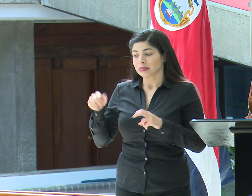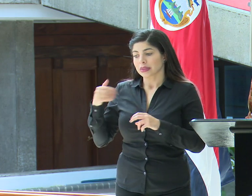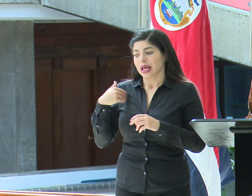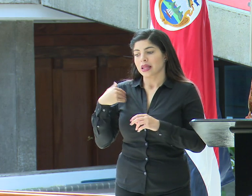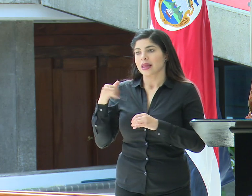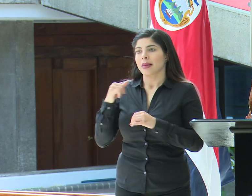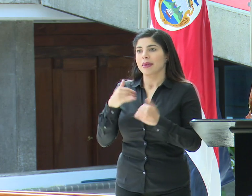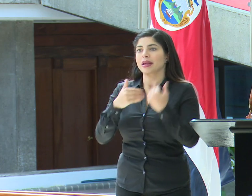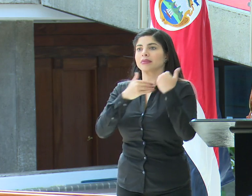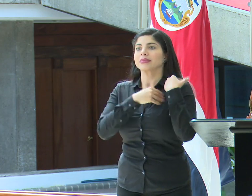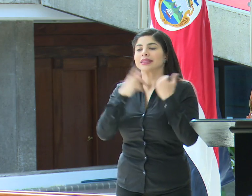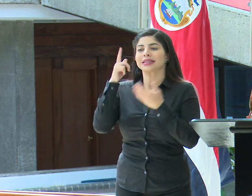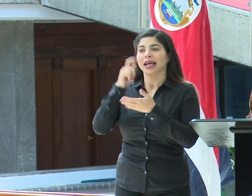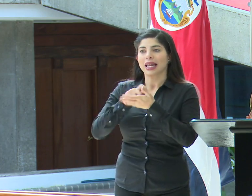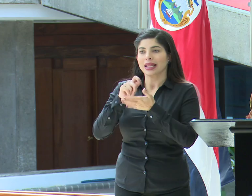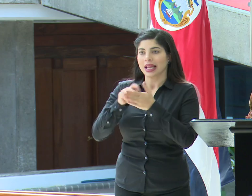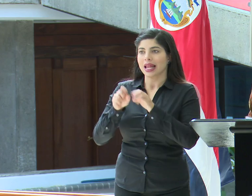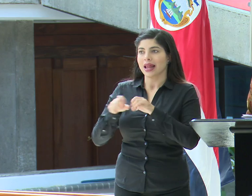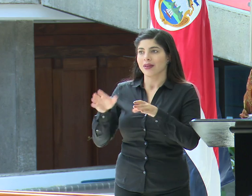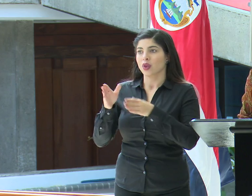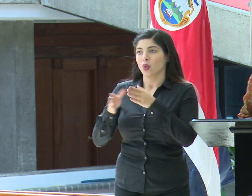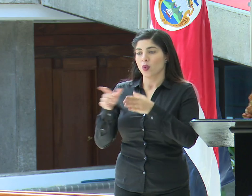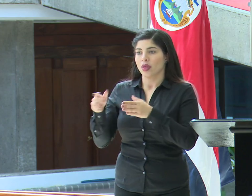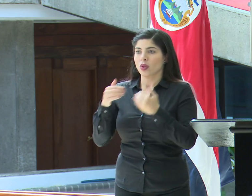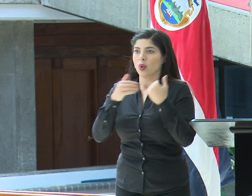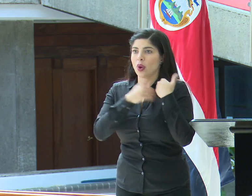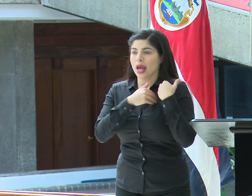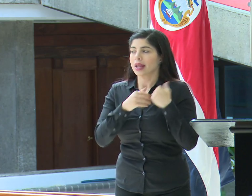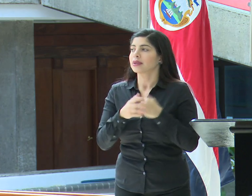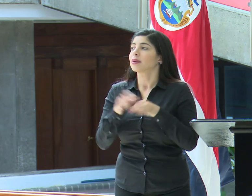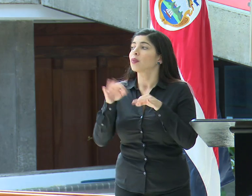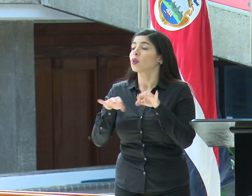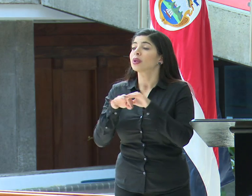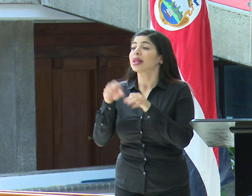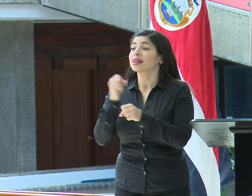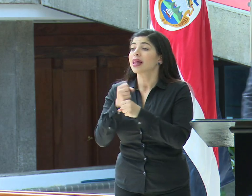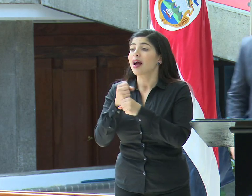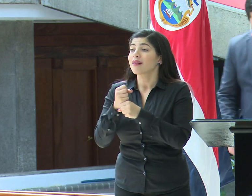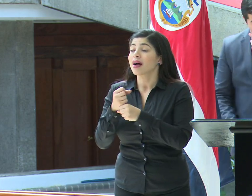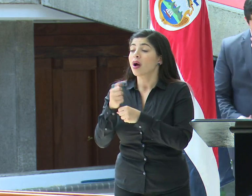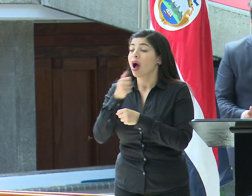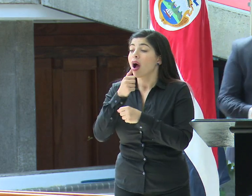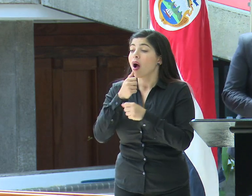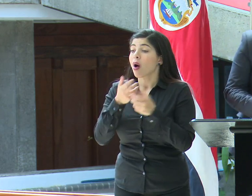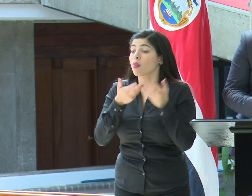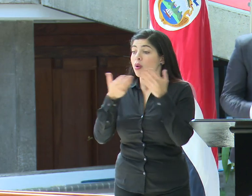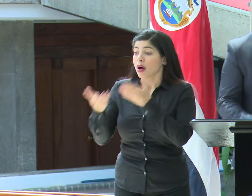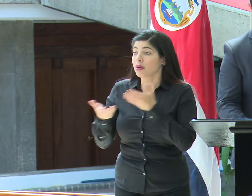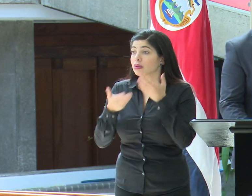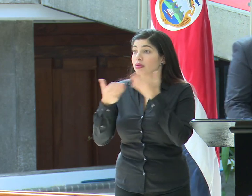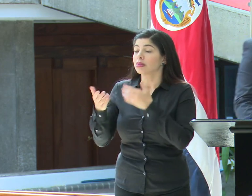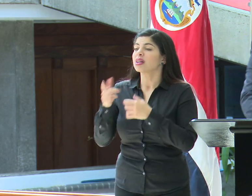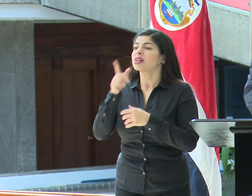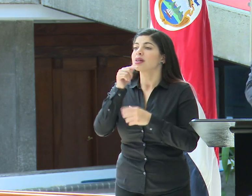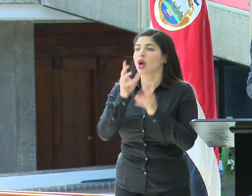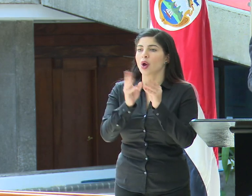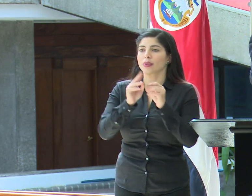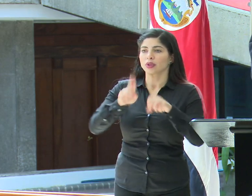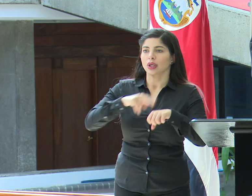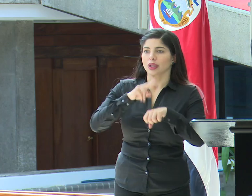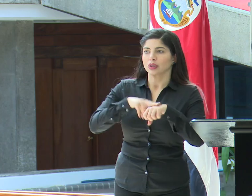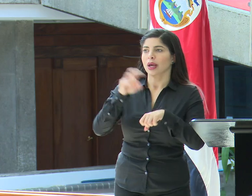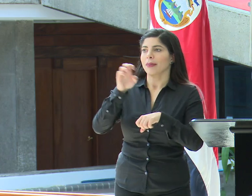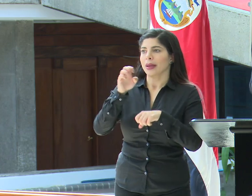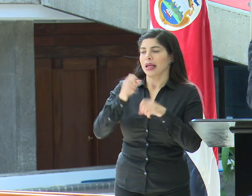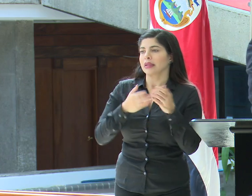la Secretaría Técnica de la red de cuido. Es importante precisar que ese trabajo de suministro, como hemos ahondado, lo está facilitando la Comisión Nacional de